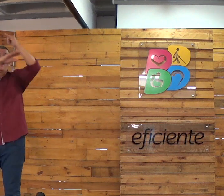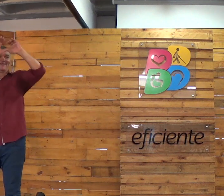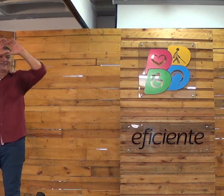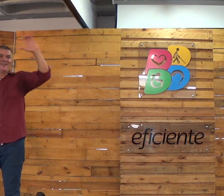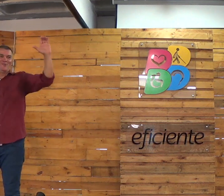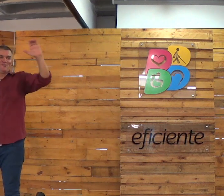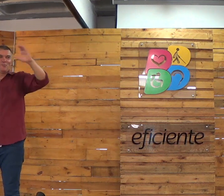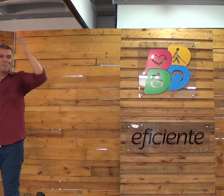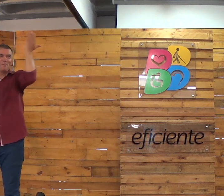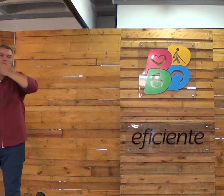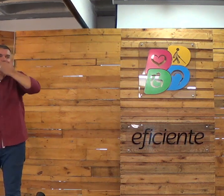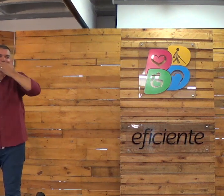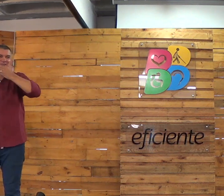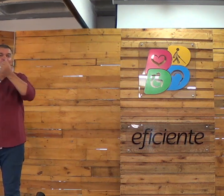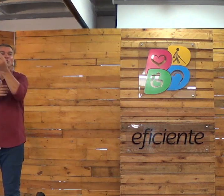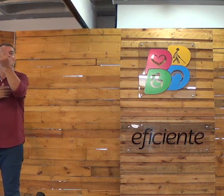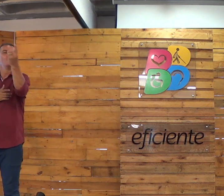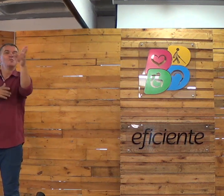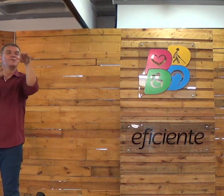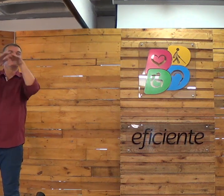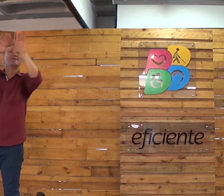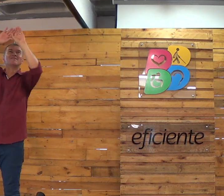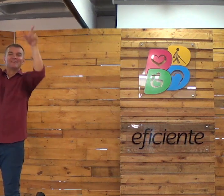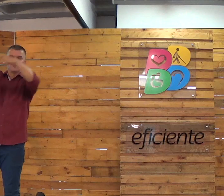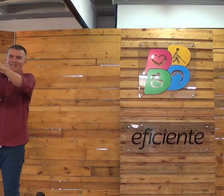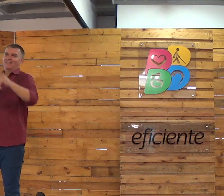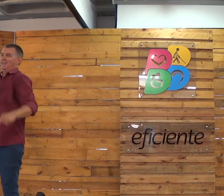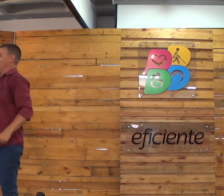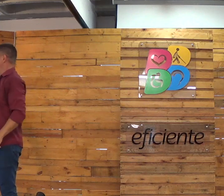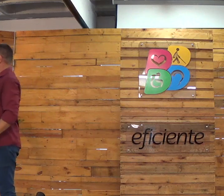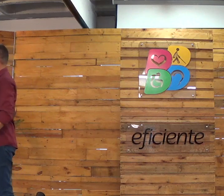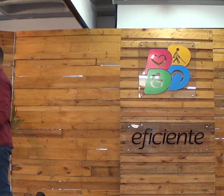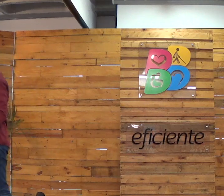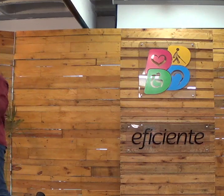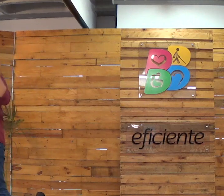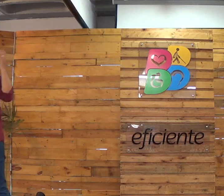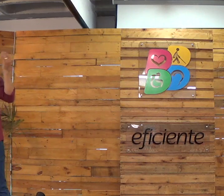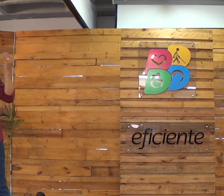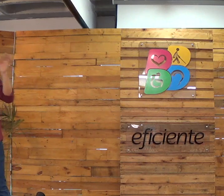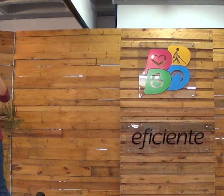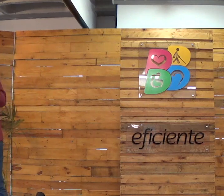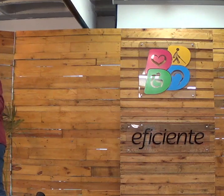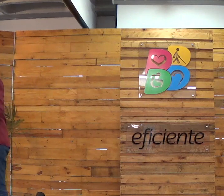Olha aí a localização. Olha só. Né? Você quer o oficial, você tem.